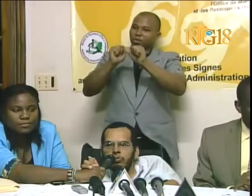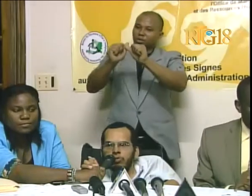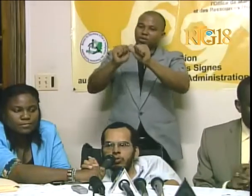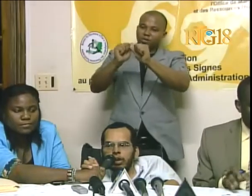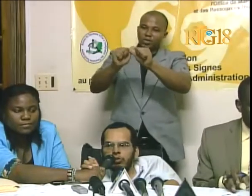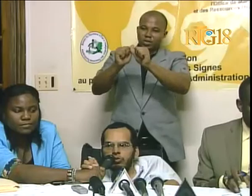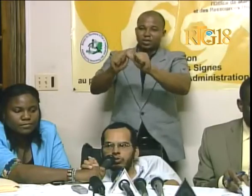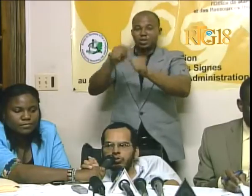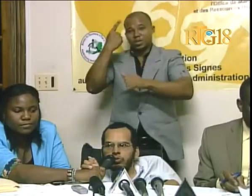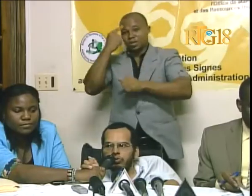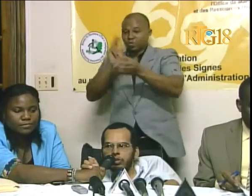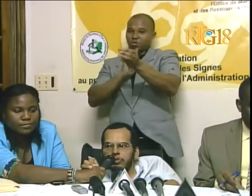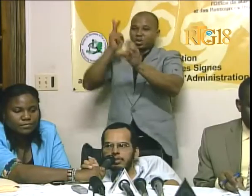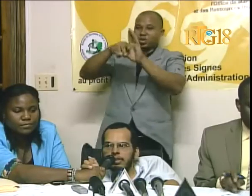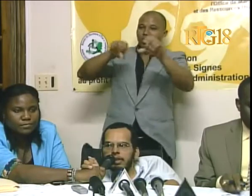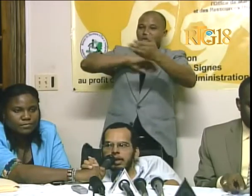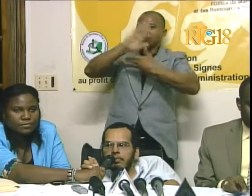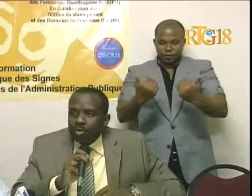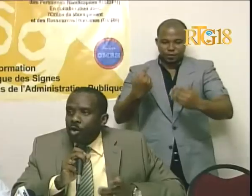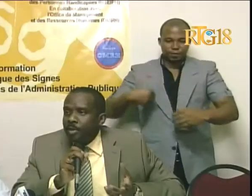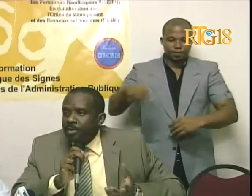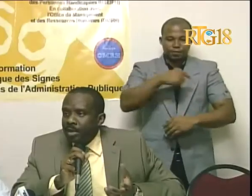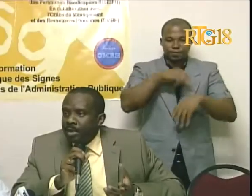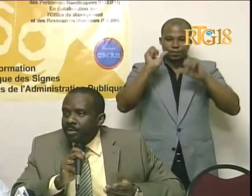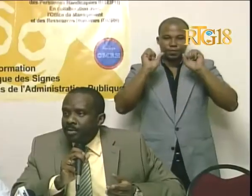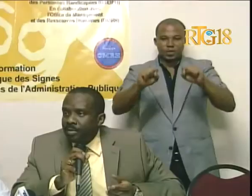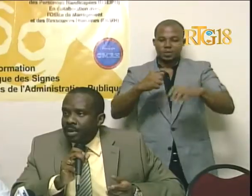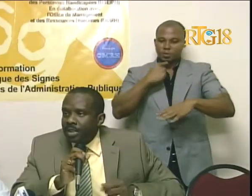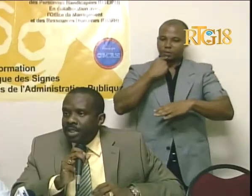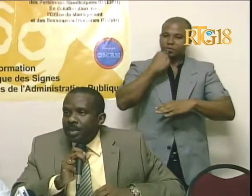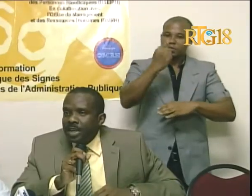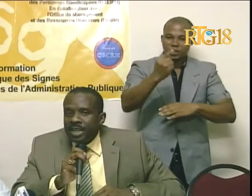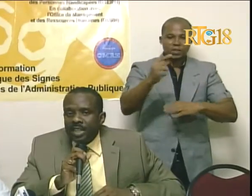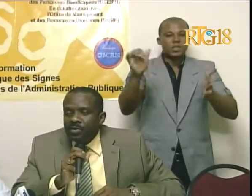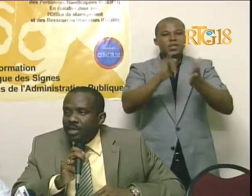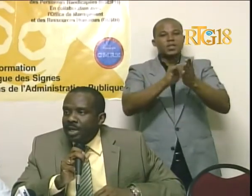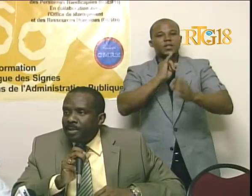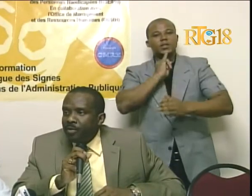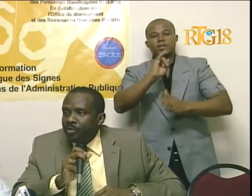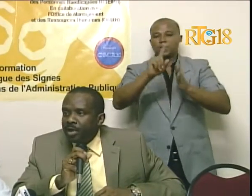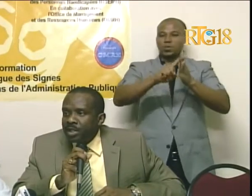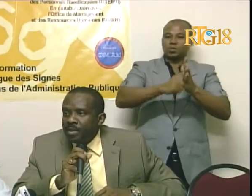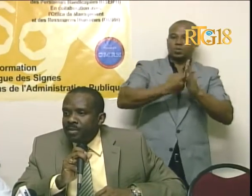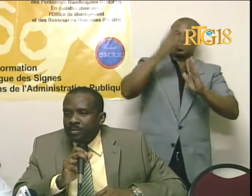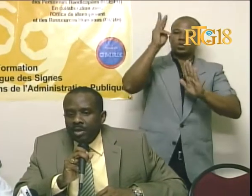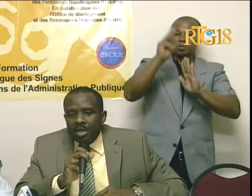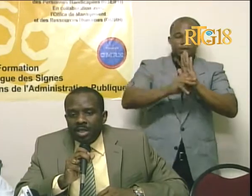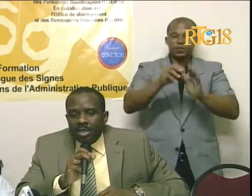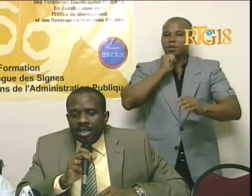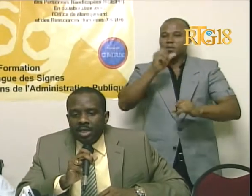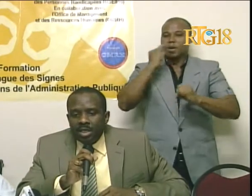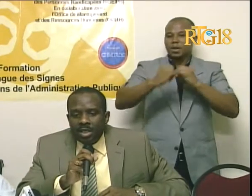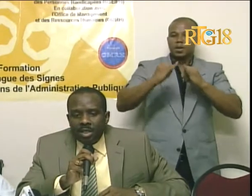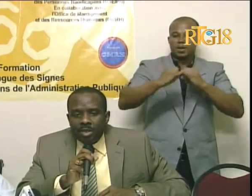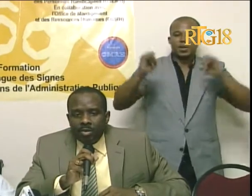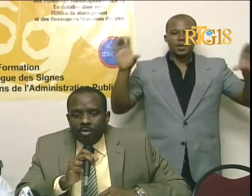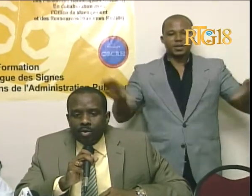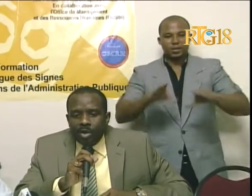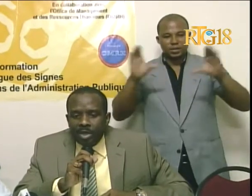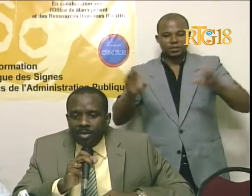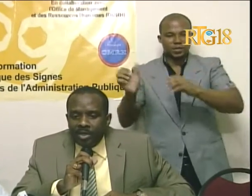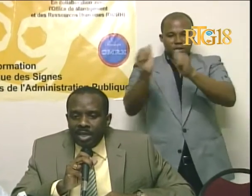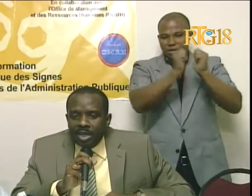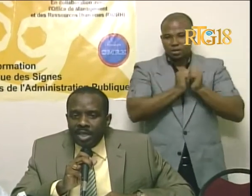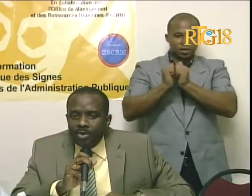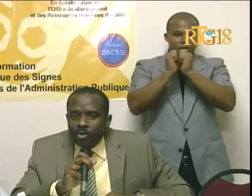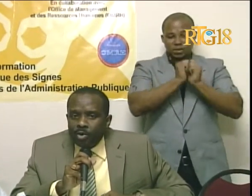lup pou nou inklujon tou pou nou nou souwete an. Son komansman, se pa denye aktivite nap gen pou nou fwe ansam, se on